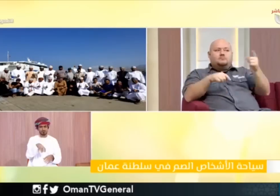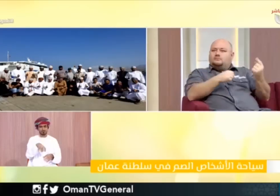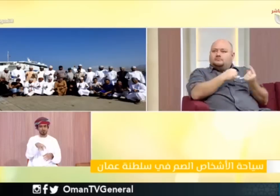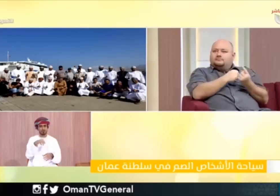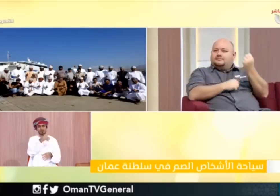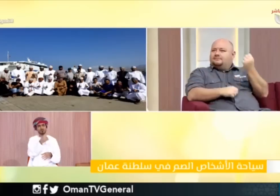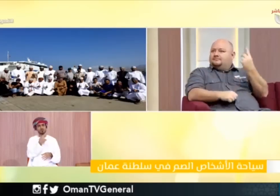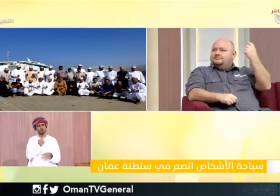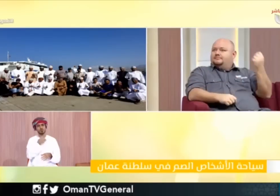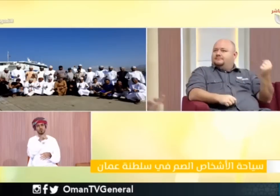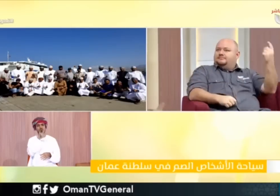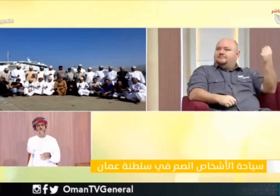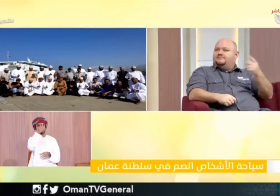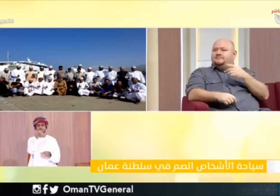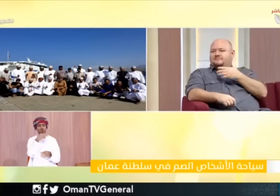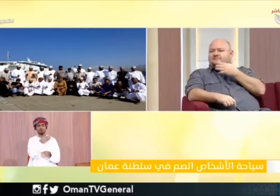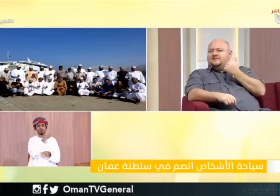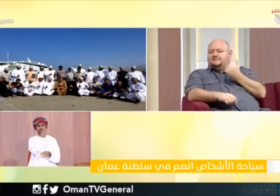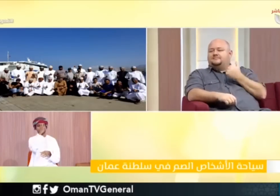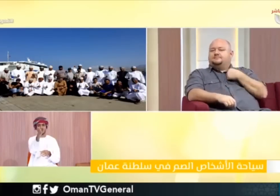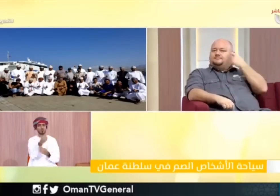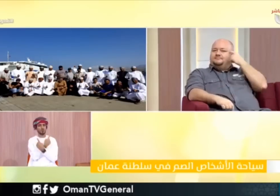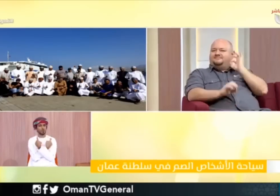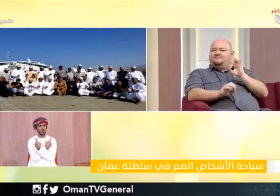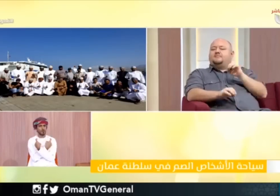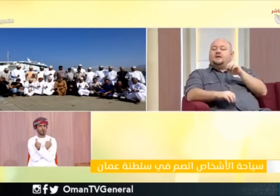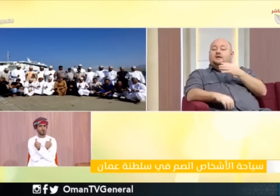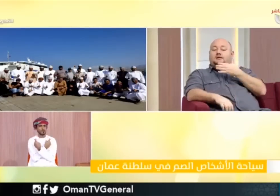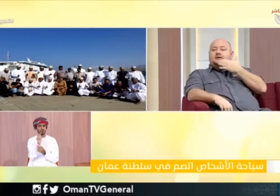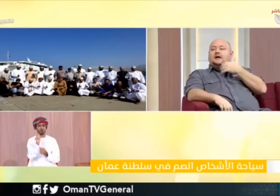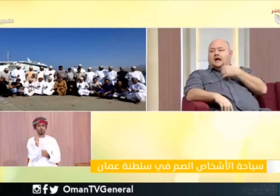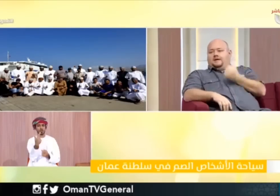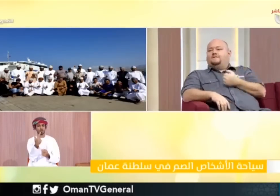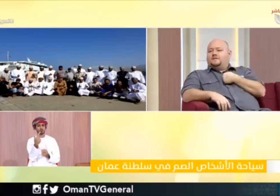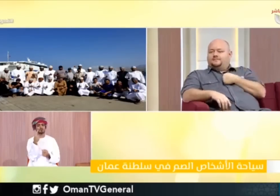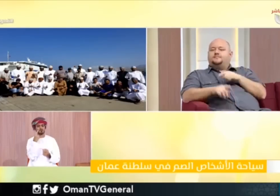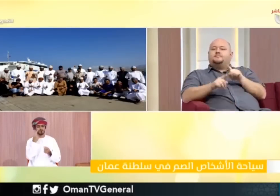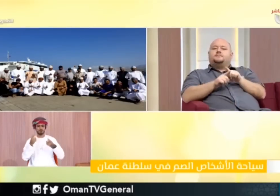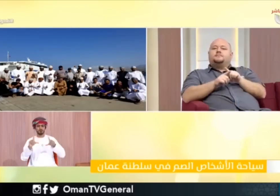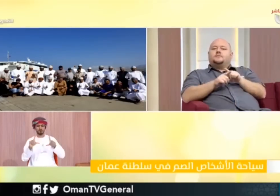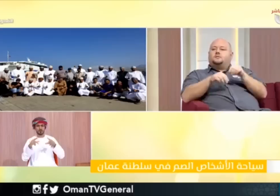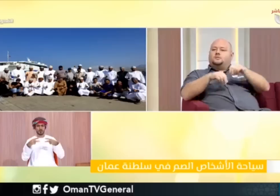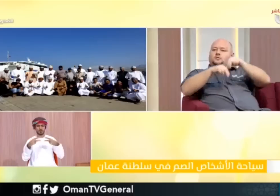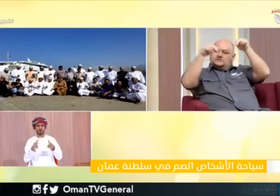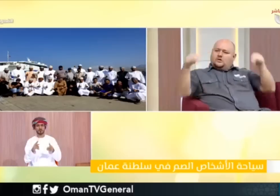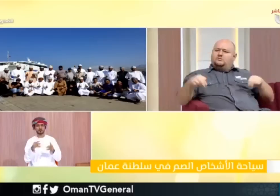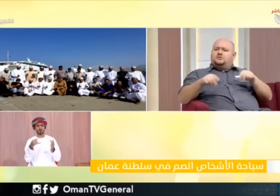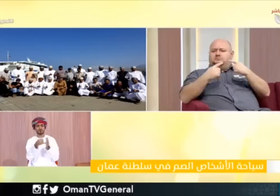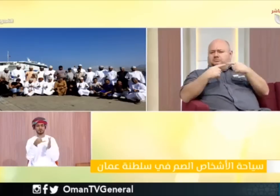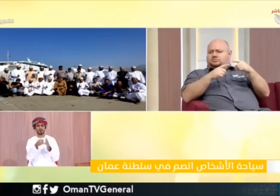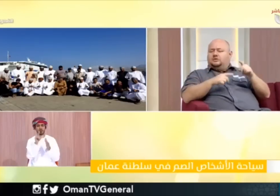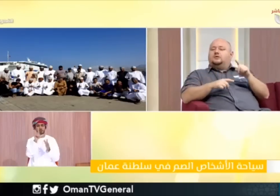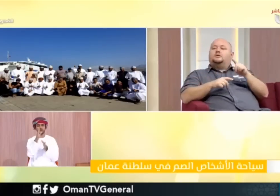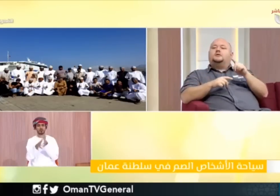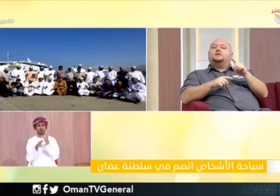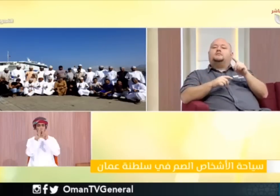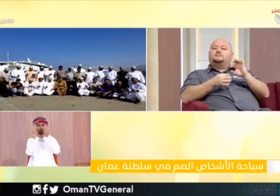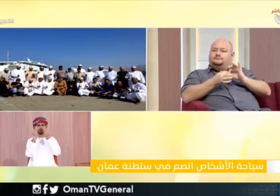زي ترجمة فورية مباشرة عن طريق لغة الإشارة الدولية أو غير